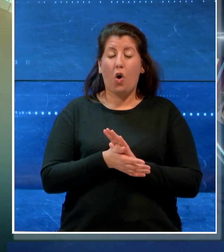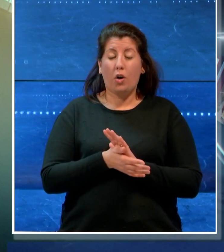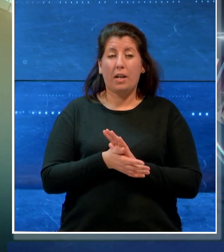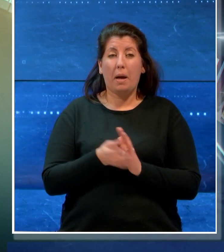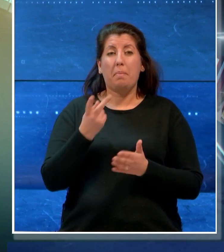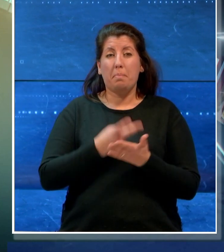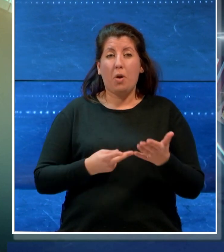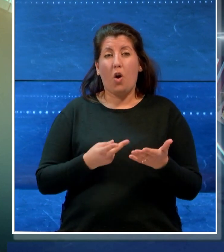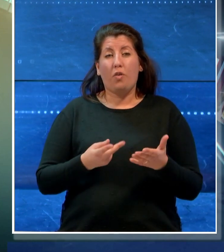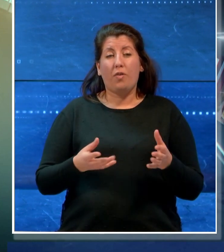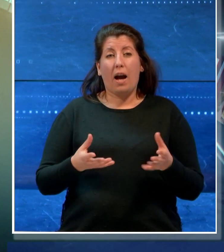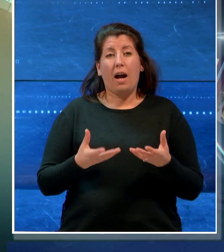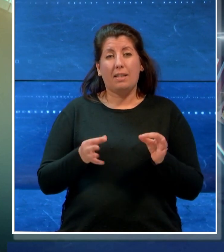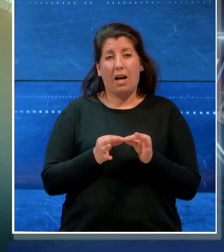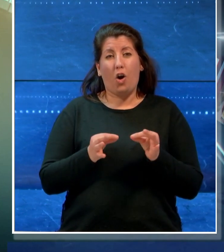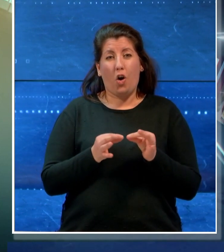queste richieste.